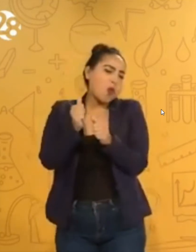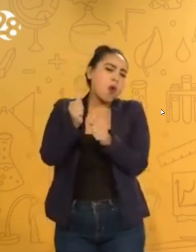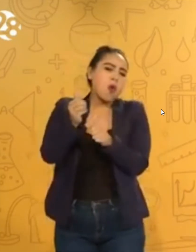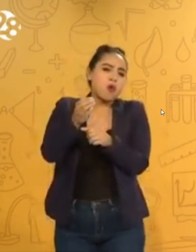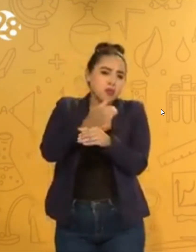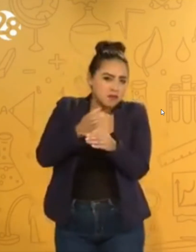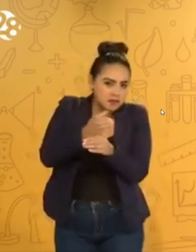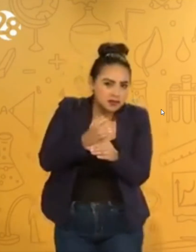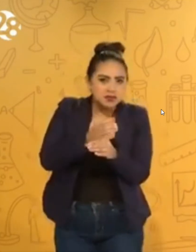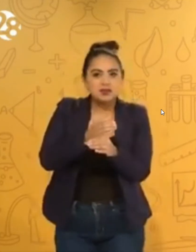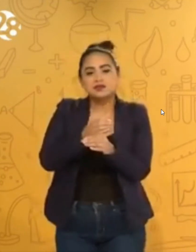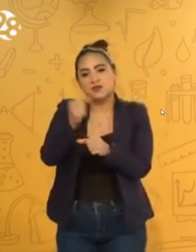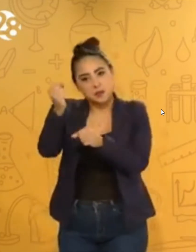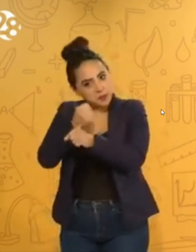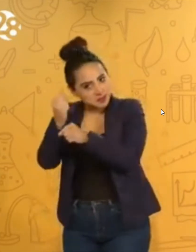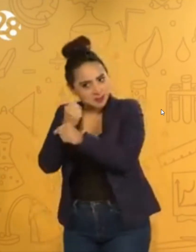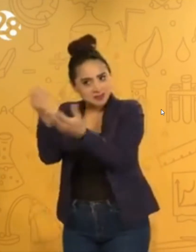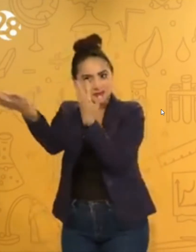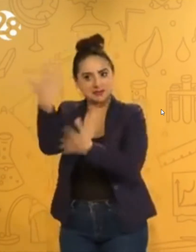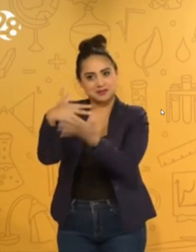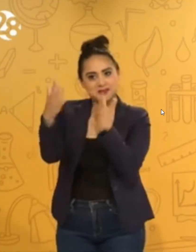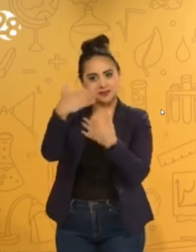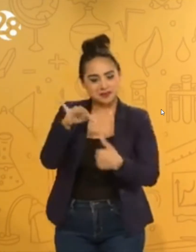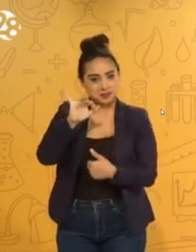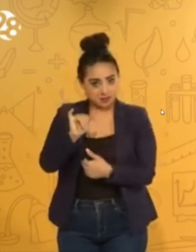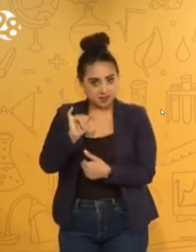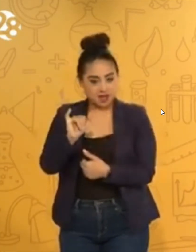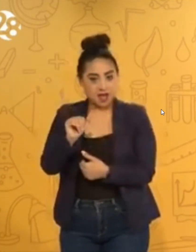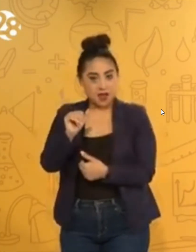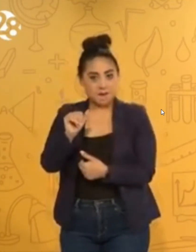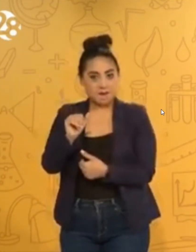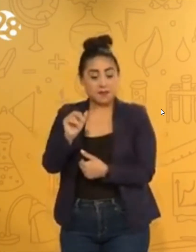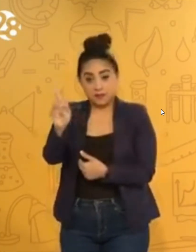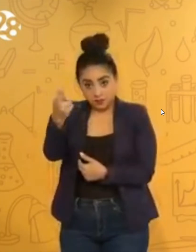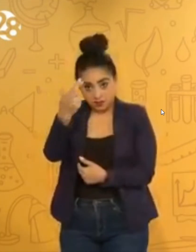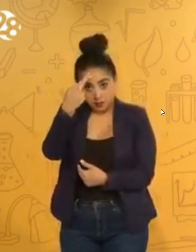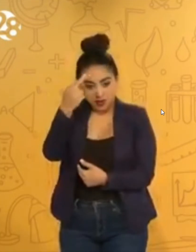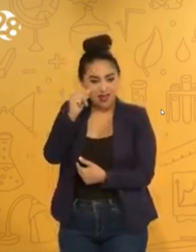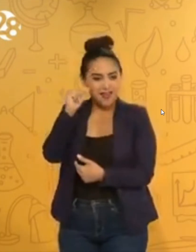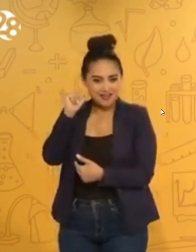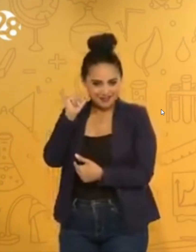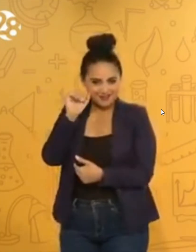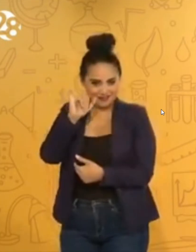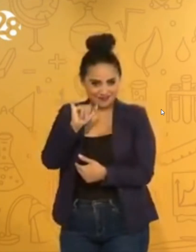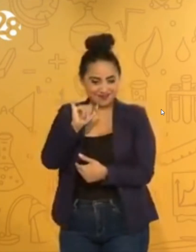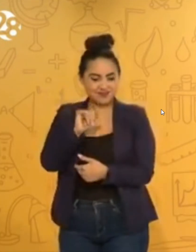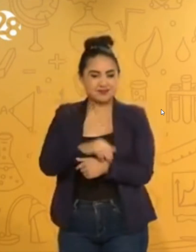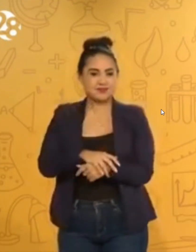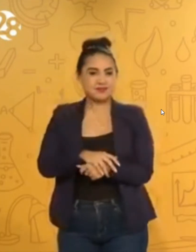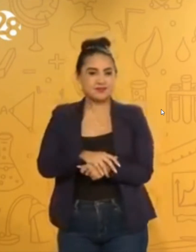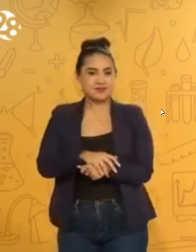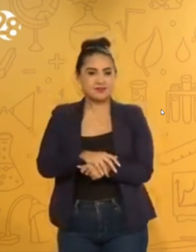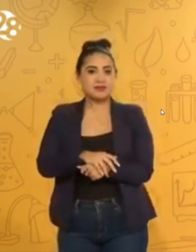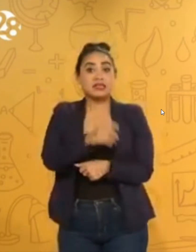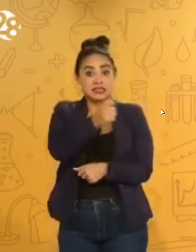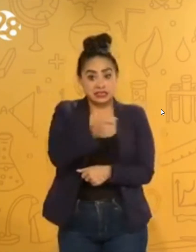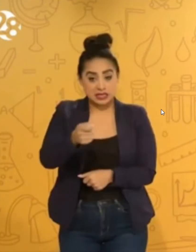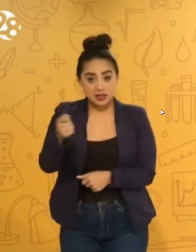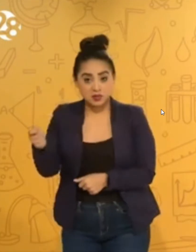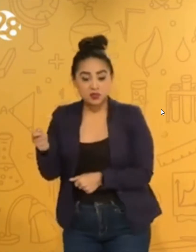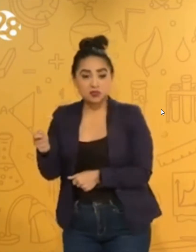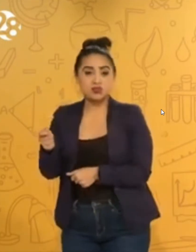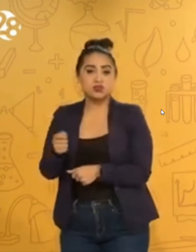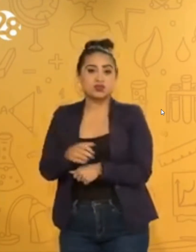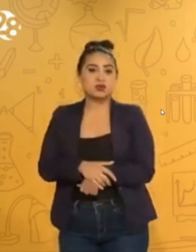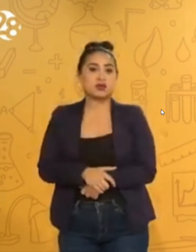es la lengua de señas mexicanas. Vamos a recordar lo que vimos el día de ayer y vimos precisamente saludos. Y vamos